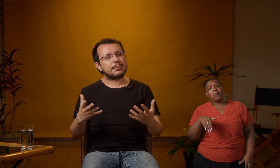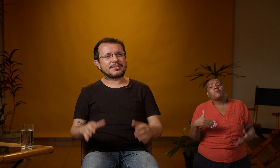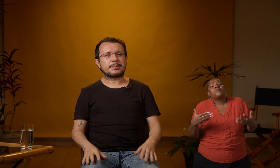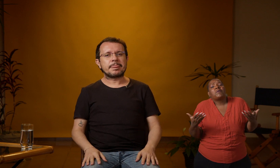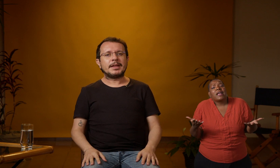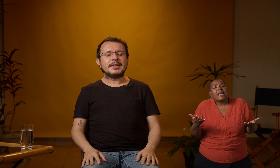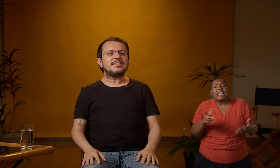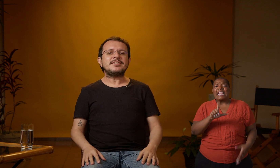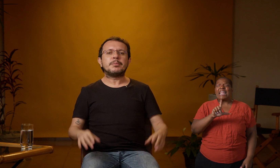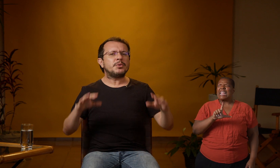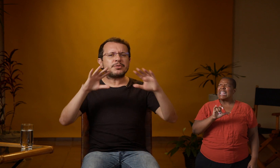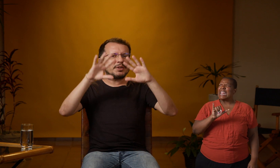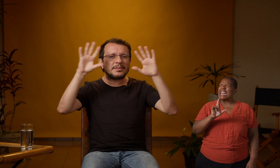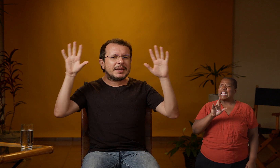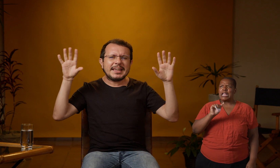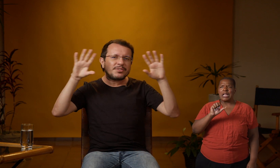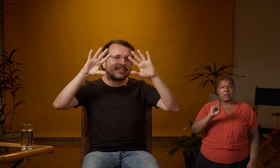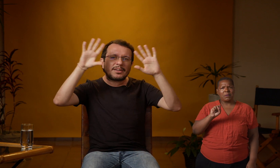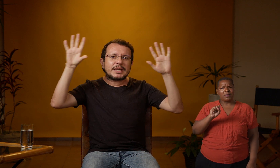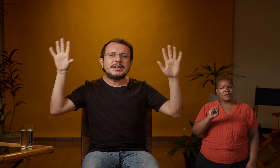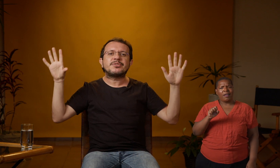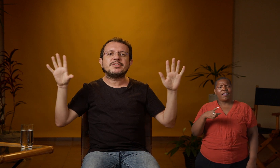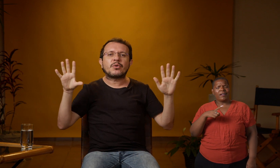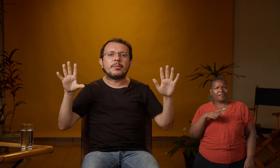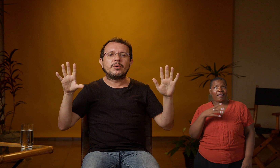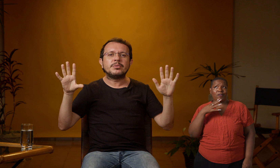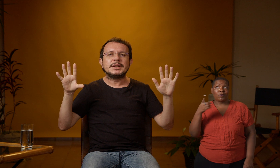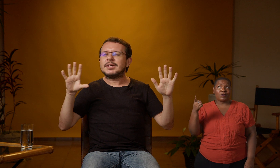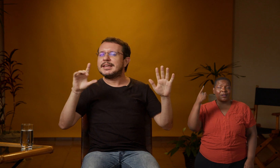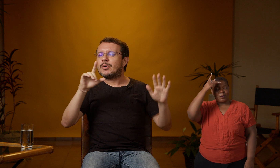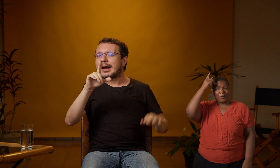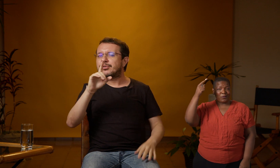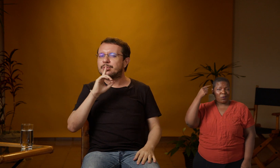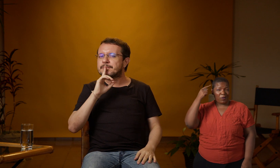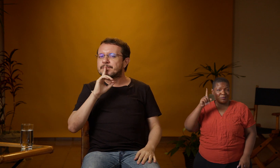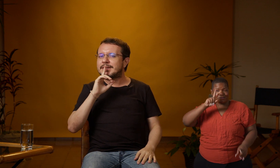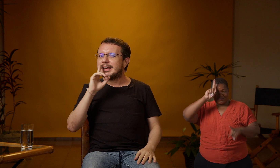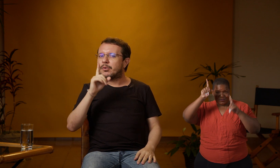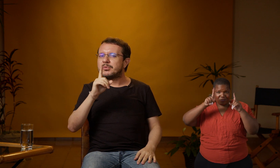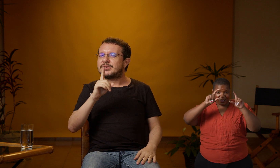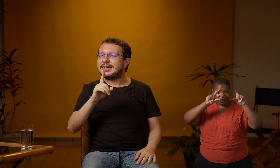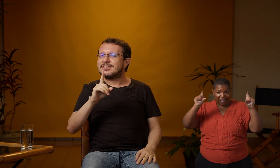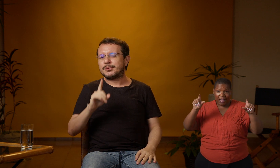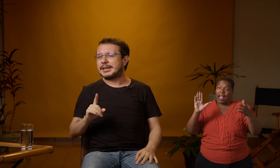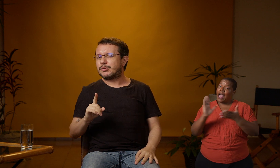Libras? E existem muitos conhecimentos que estão aí no senso comum, e eu acho que alguns deles são equivocados,